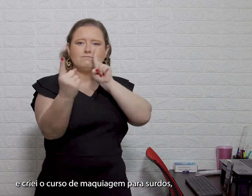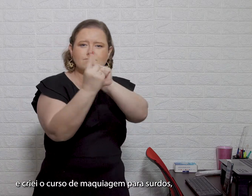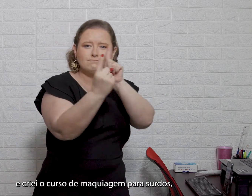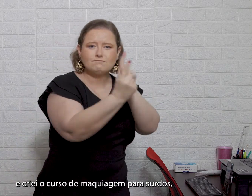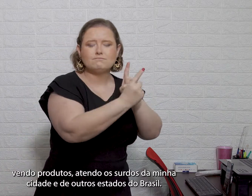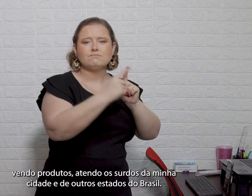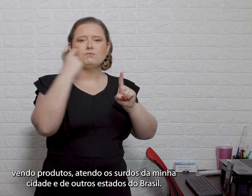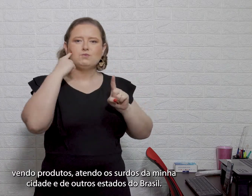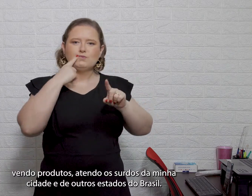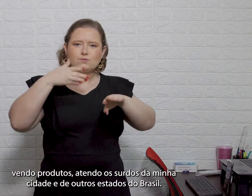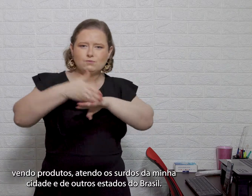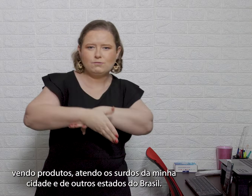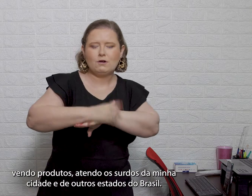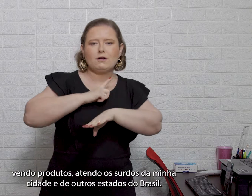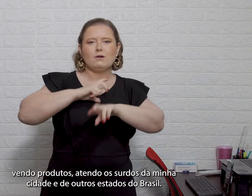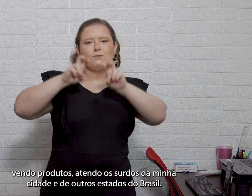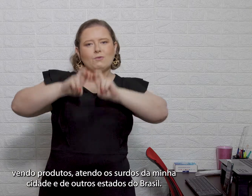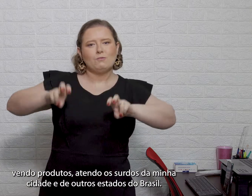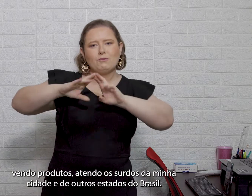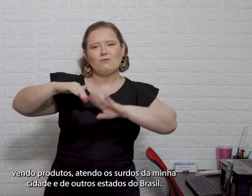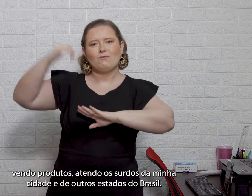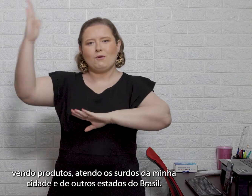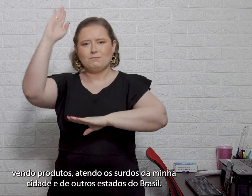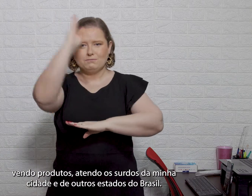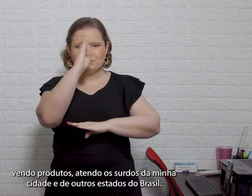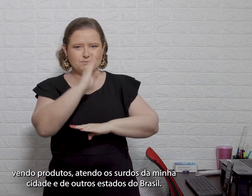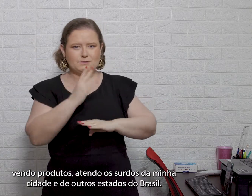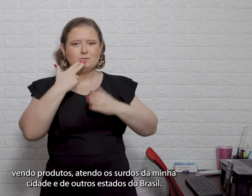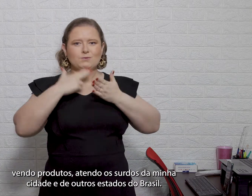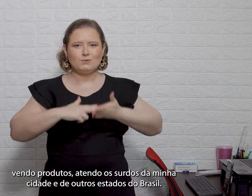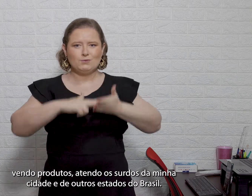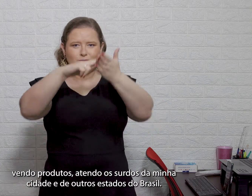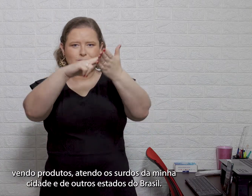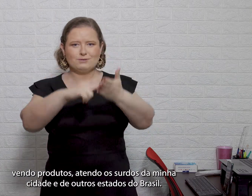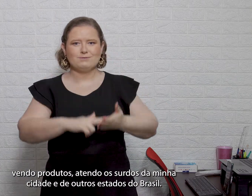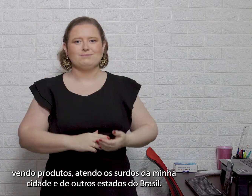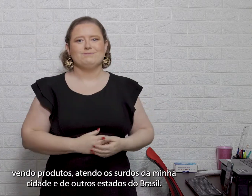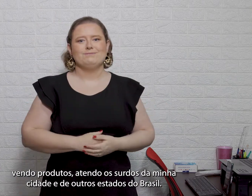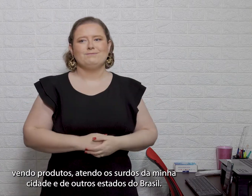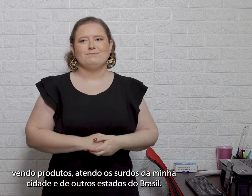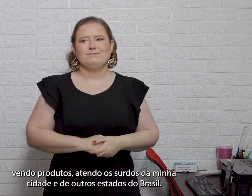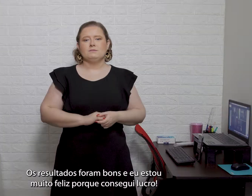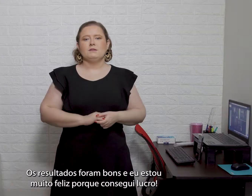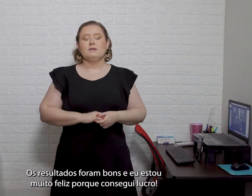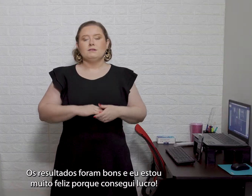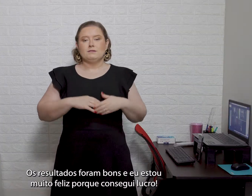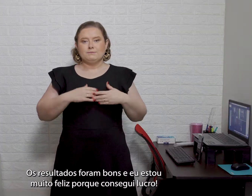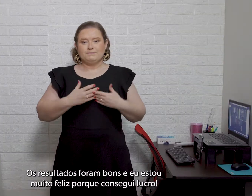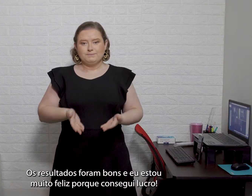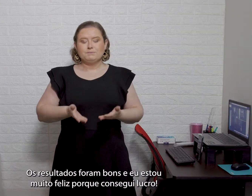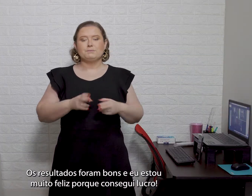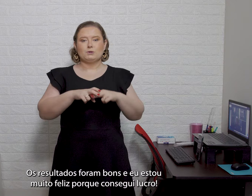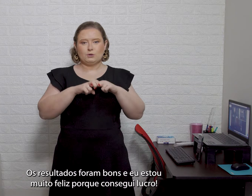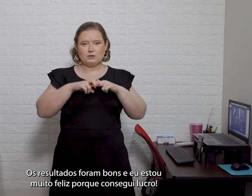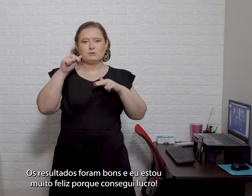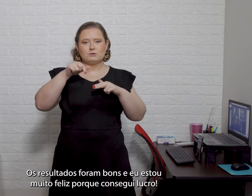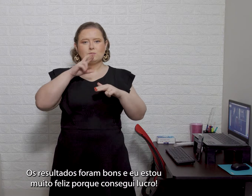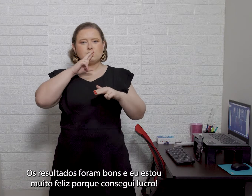Vendo produtos atendo surdos da minha cidade e de outros estados do Brasil. Os resultados foram